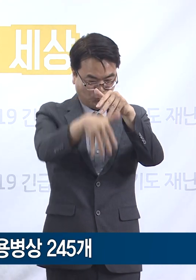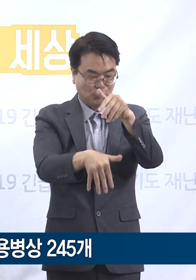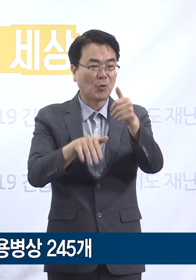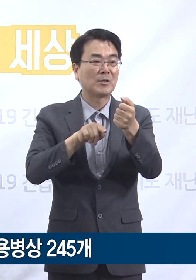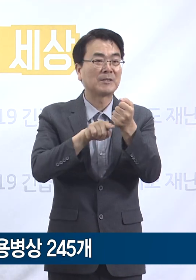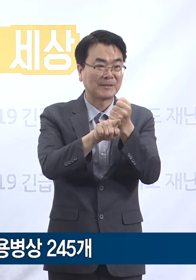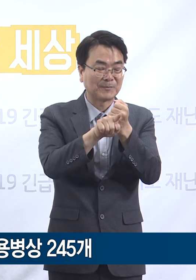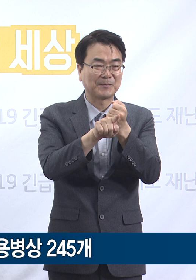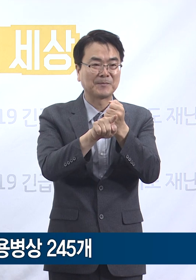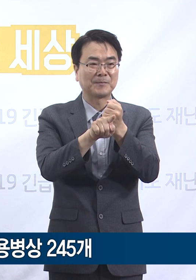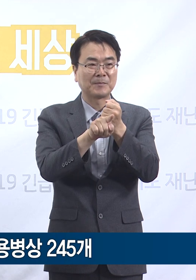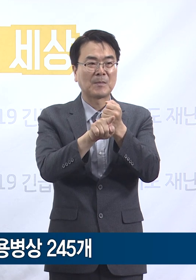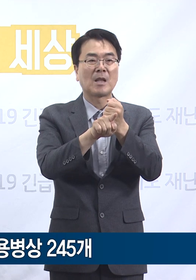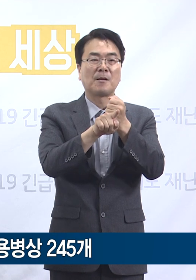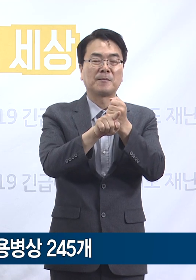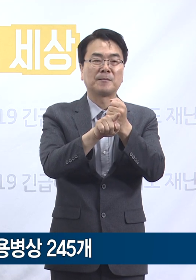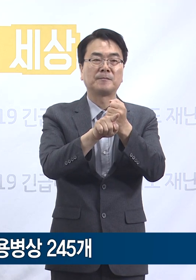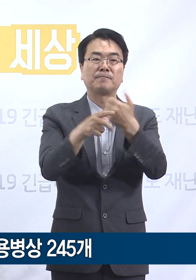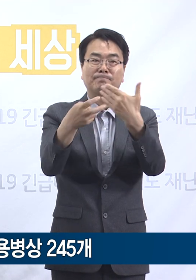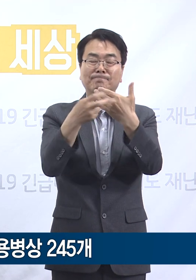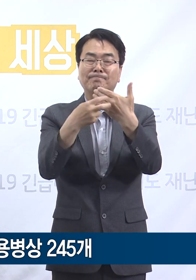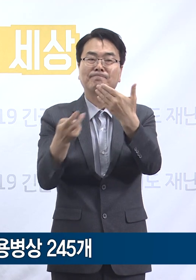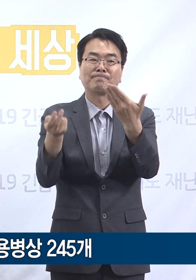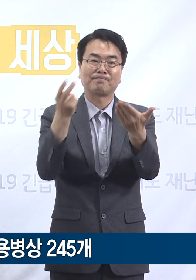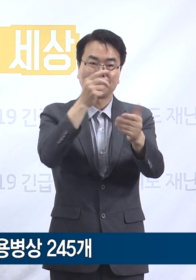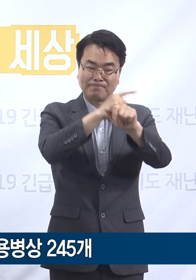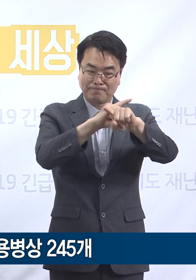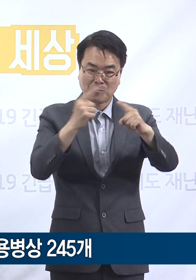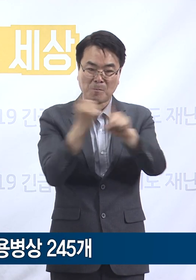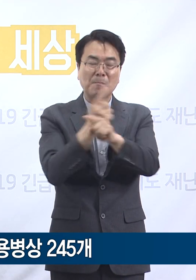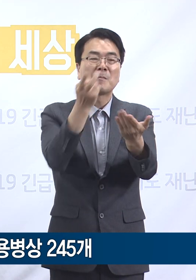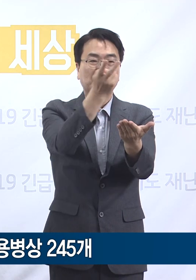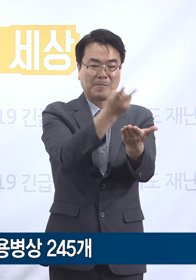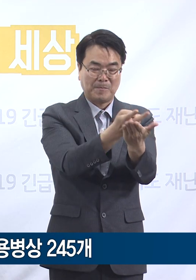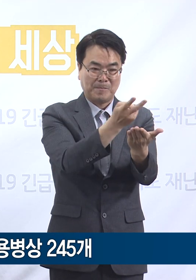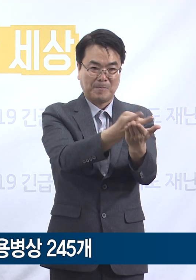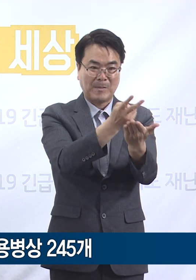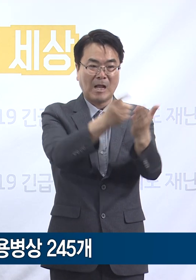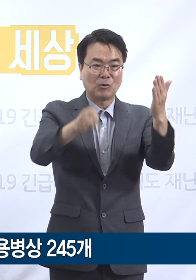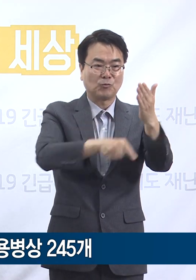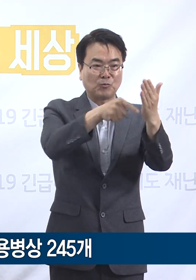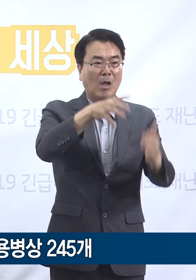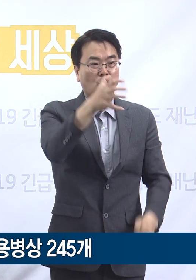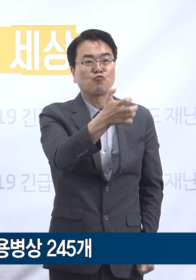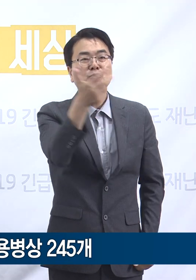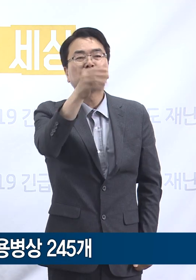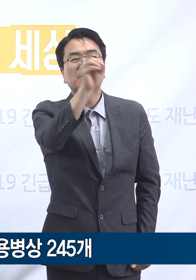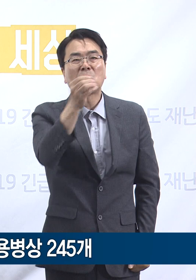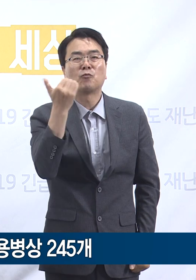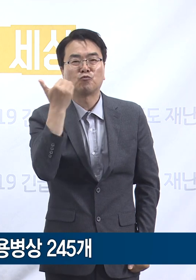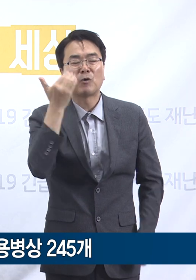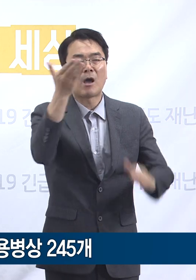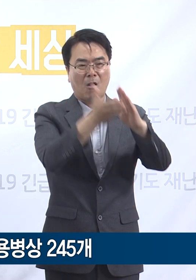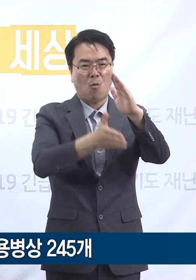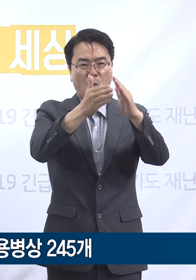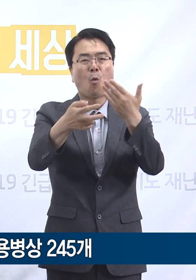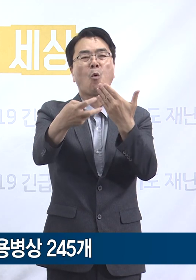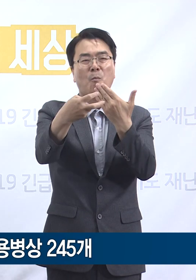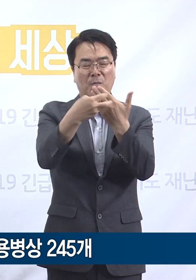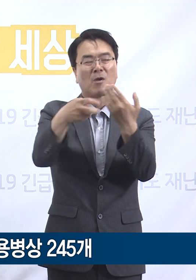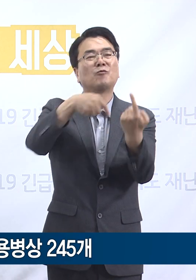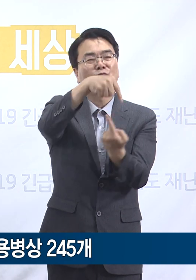236개 치료 병상 중 97%에 당하는 229병상을 공공의료기관이 감당해내고 있습니다.